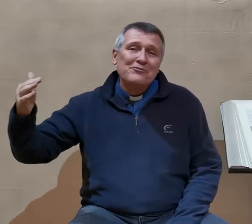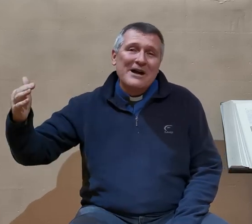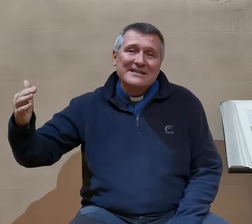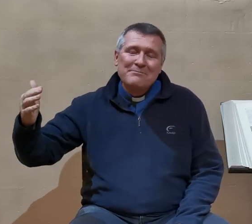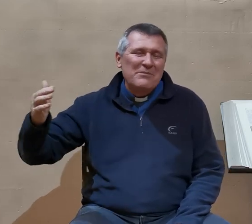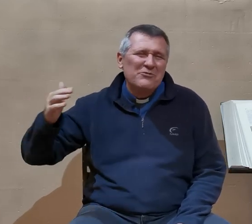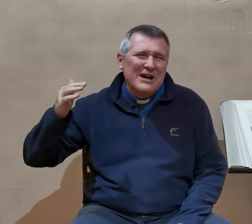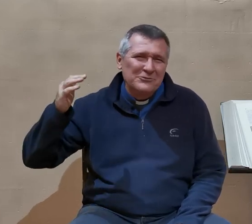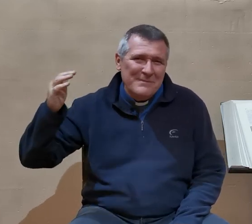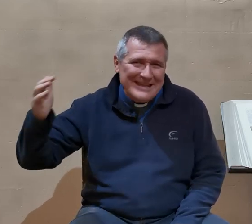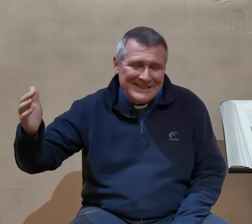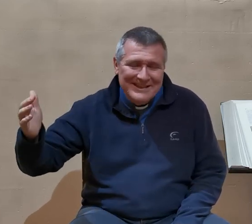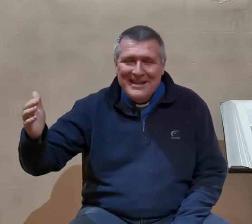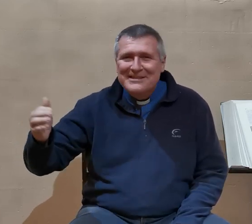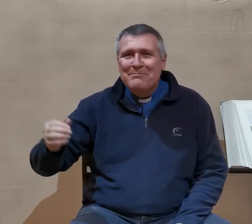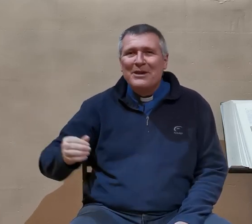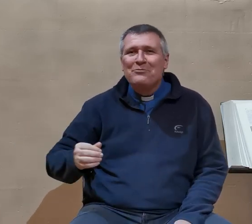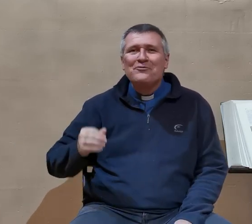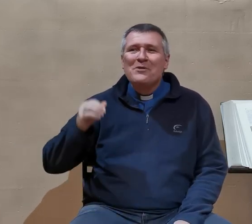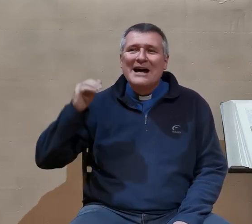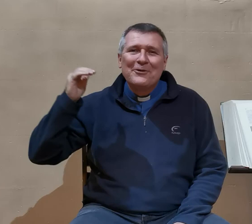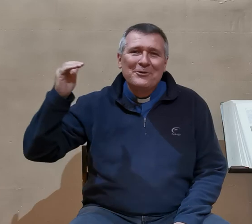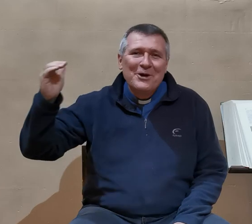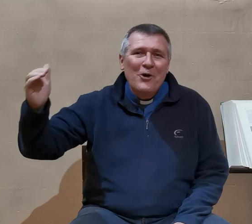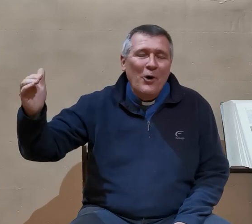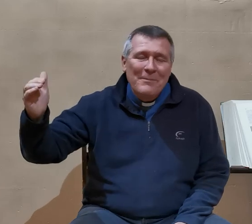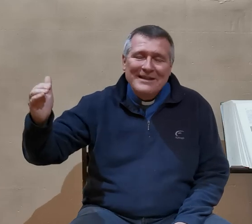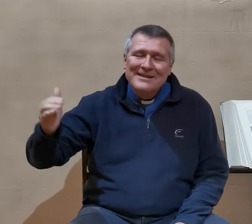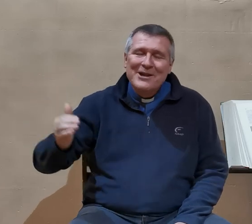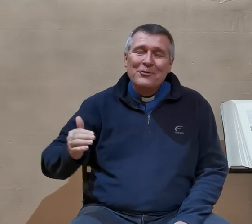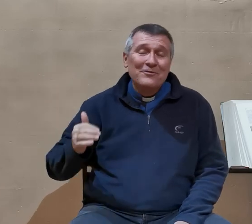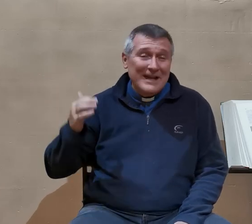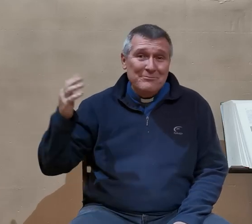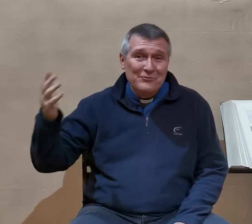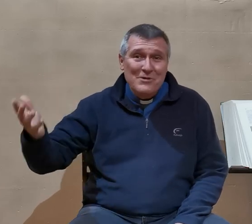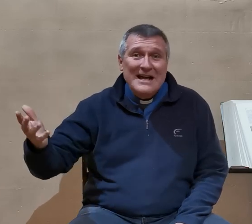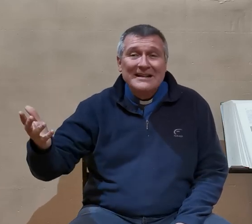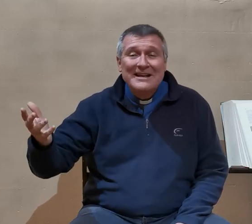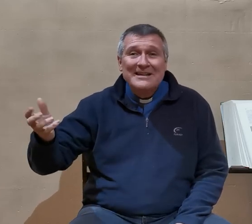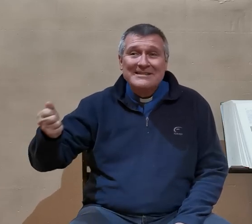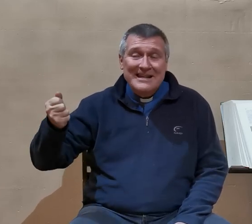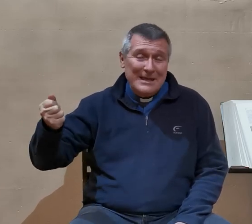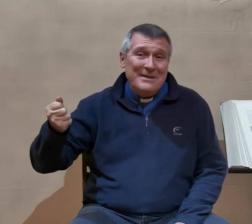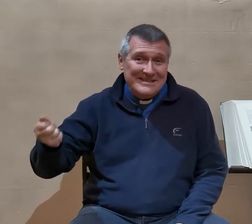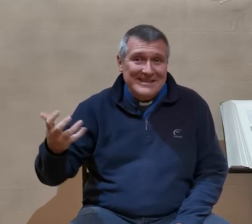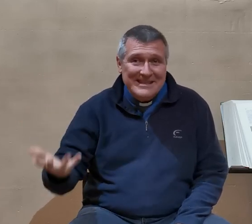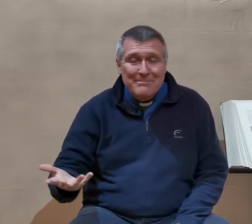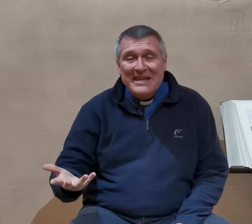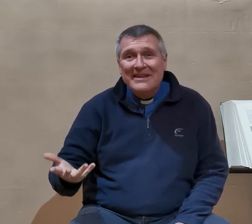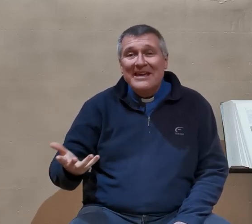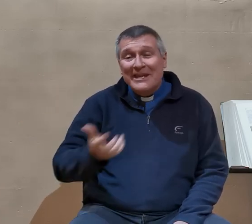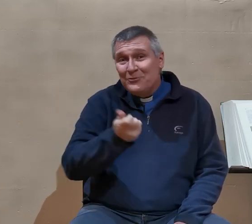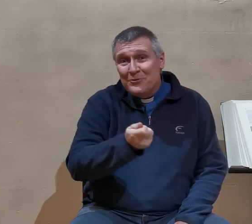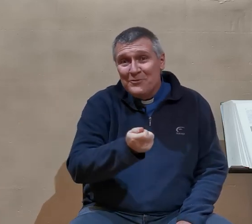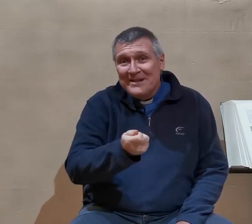pouvoir, ce n pas le pouvoir du maître, ce n pas le pouvoir romain, que le vrai pouvoir, c'est la capacité d'aimer. Et du coup,